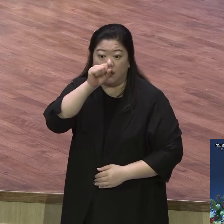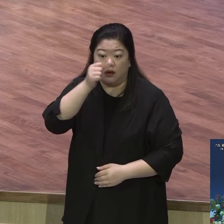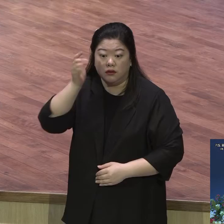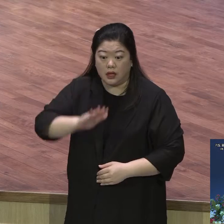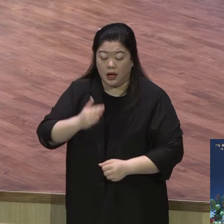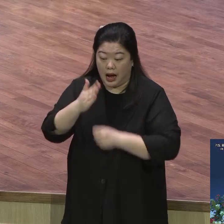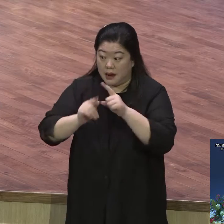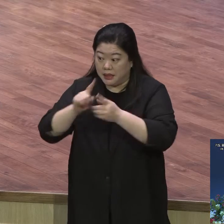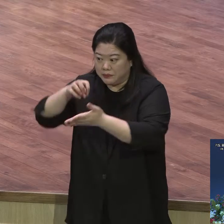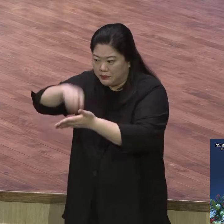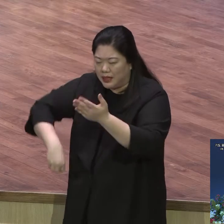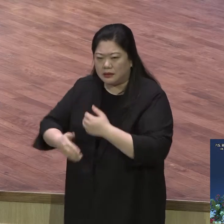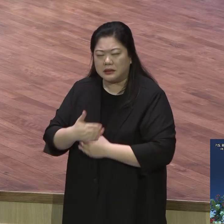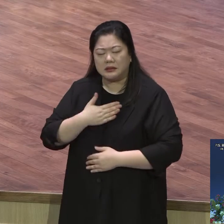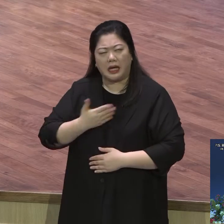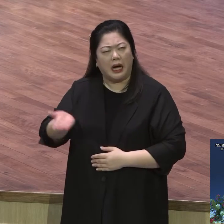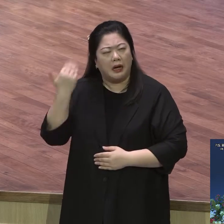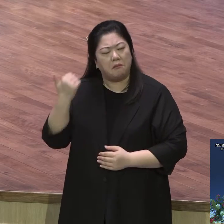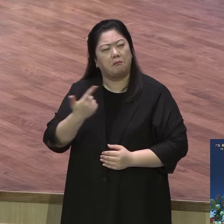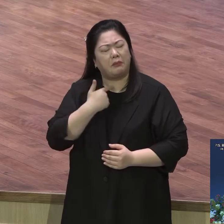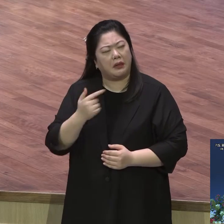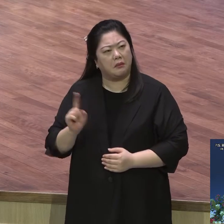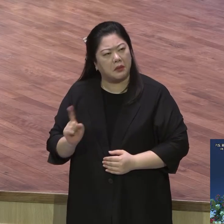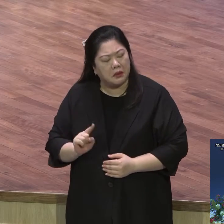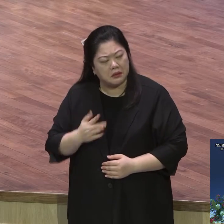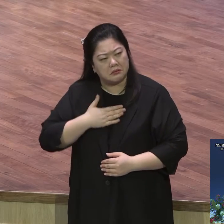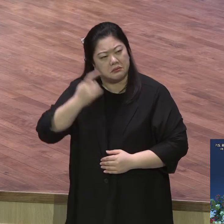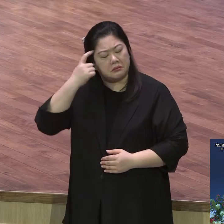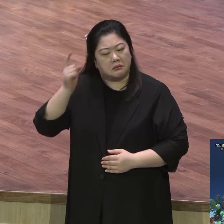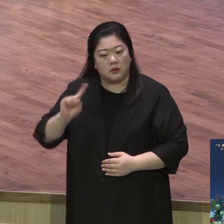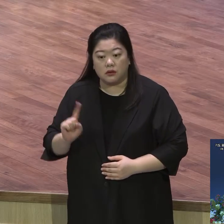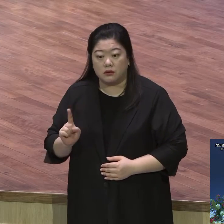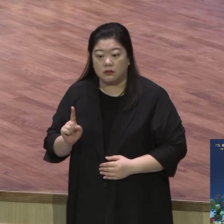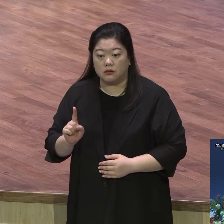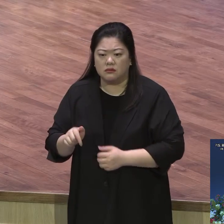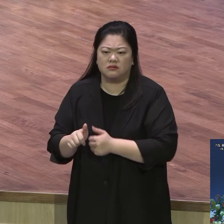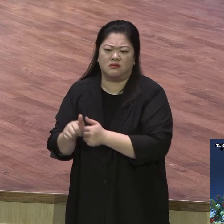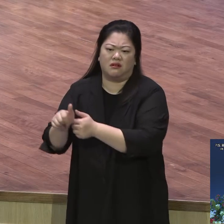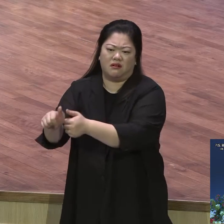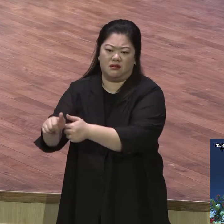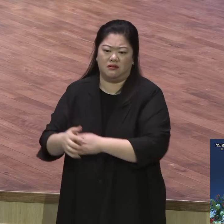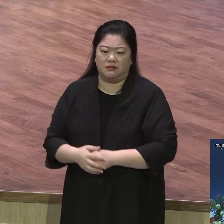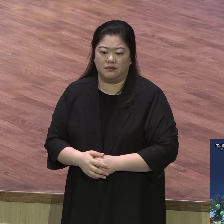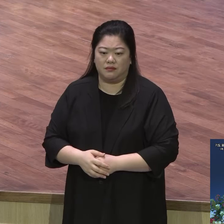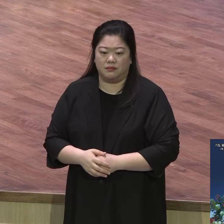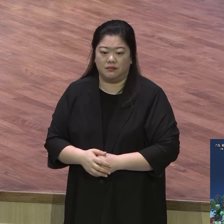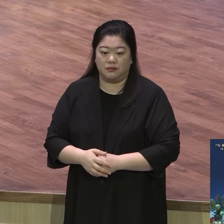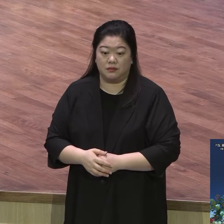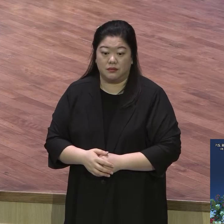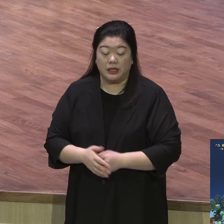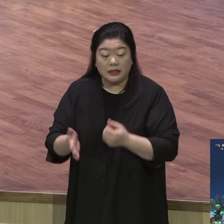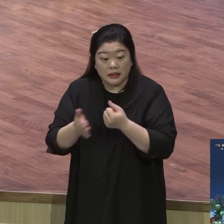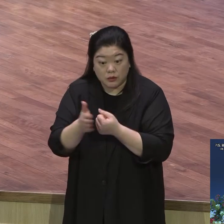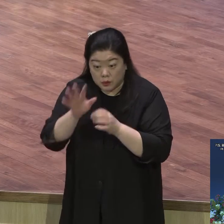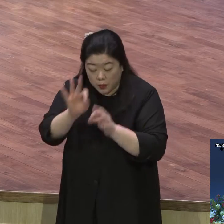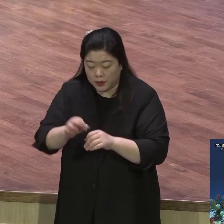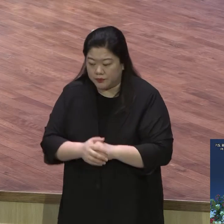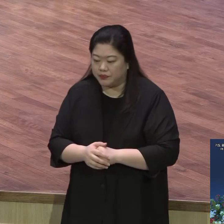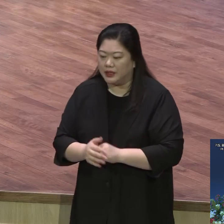하나님의 말씀에 근교해서 그래서 기도하는 사람은 함부로 말하지 않습니다. 기도하는 같은 입술이니까